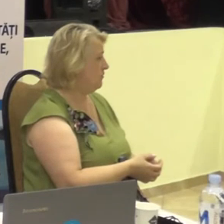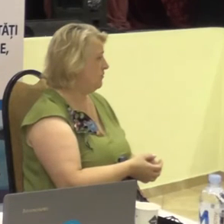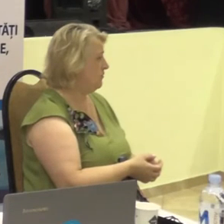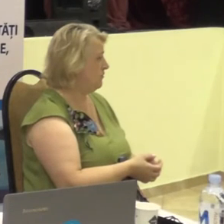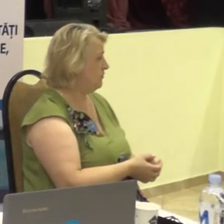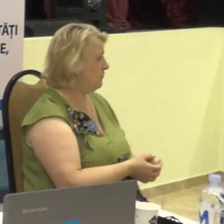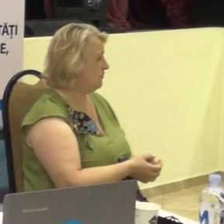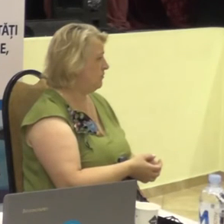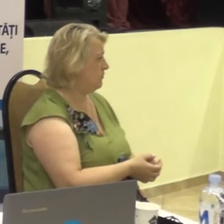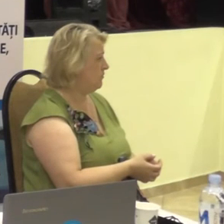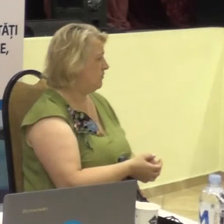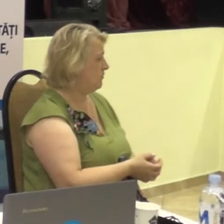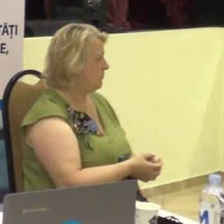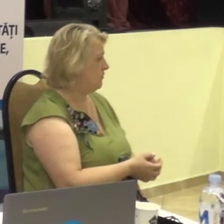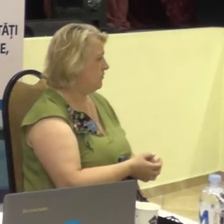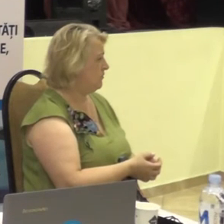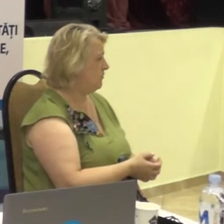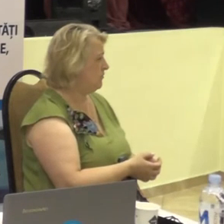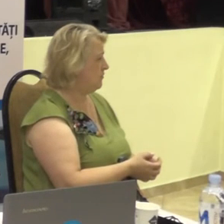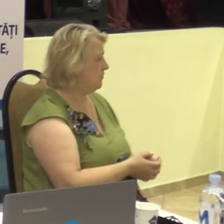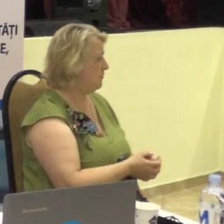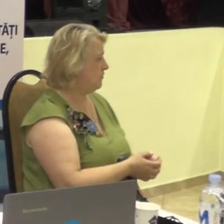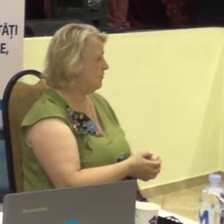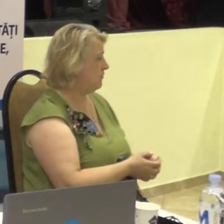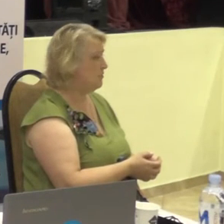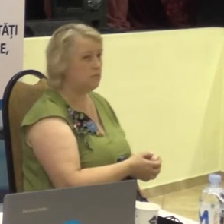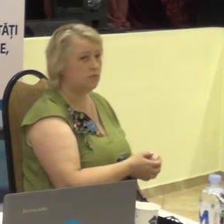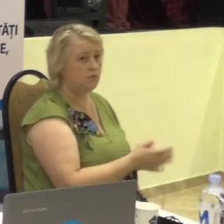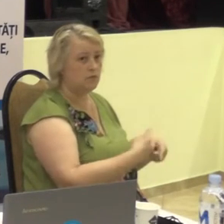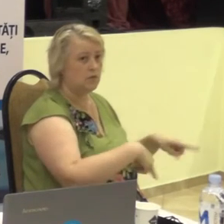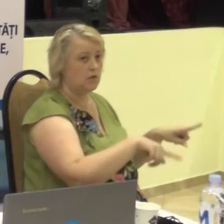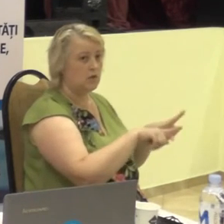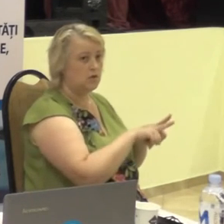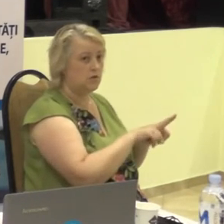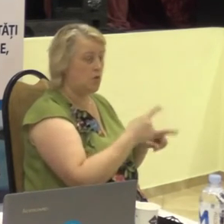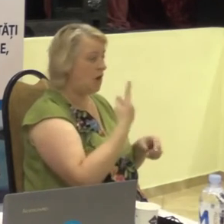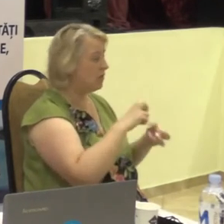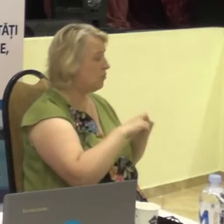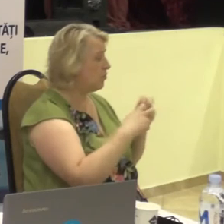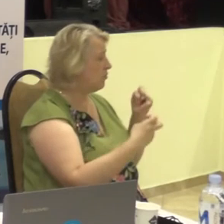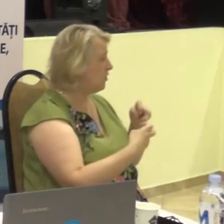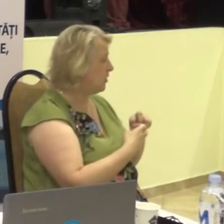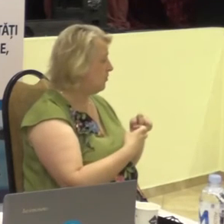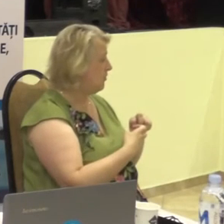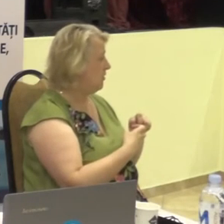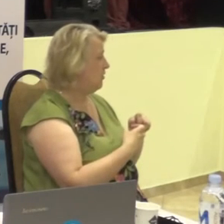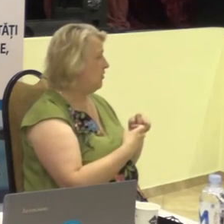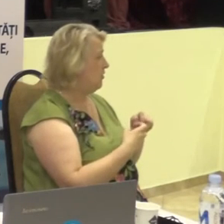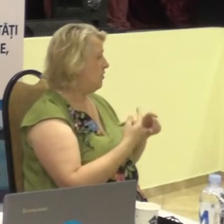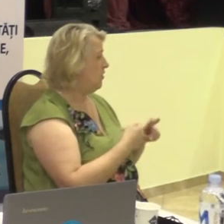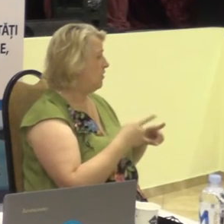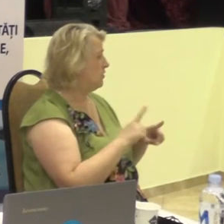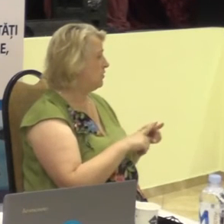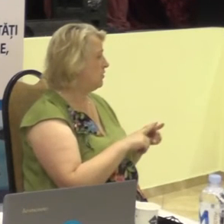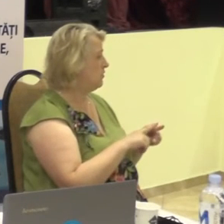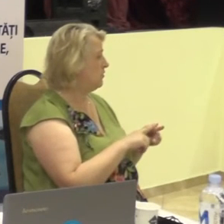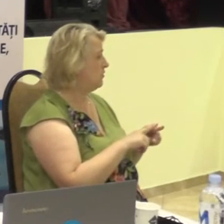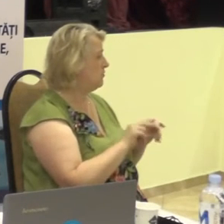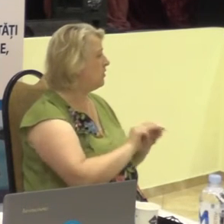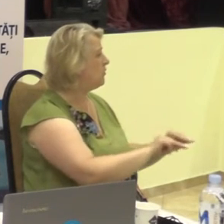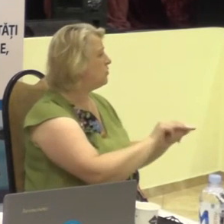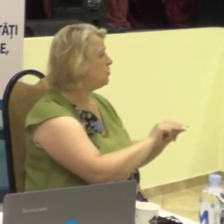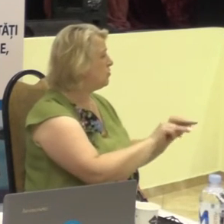De asemenea, o problemă este și intruirea